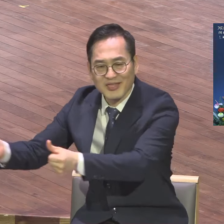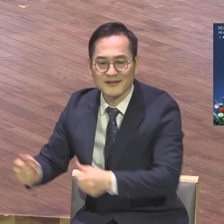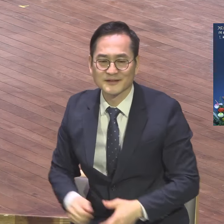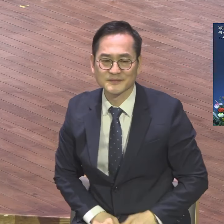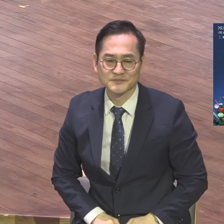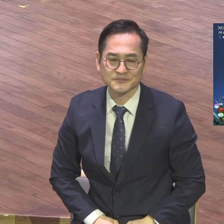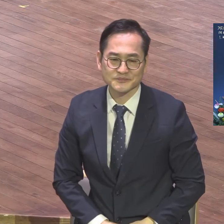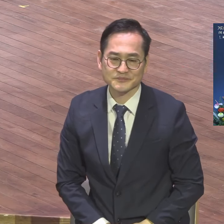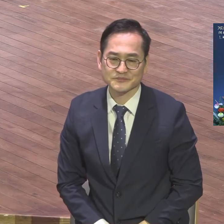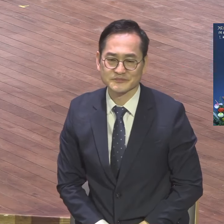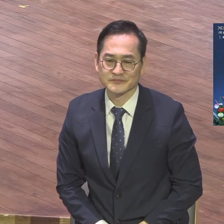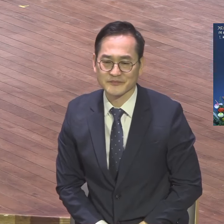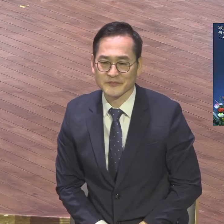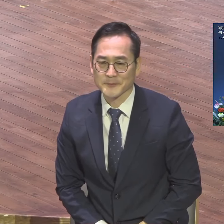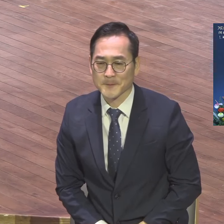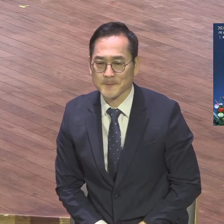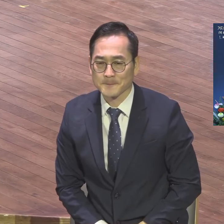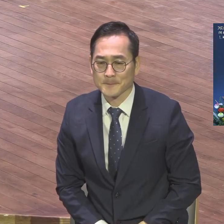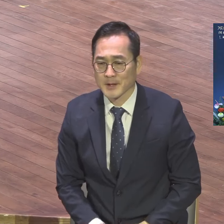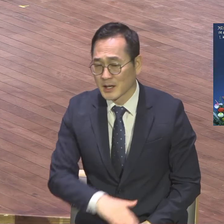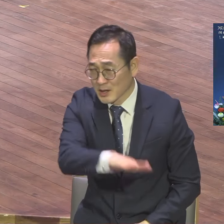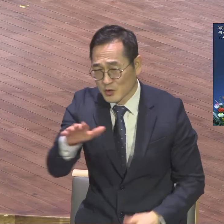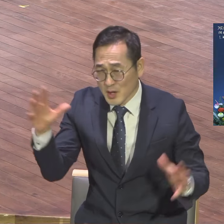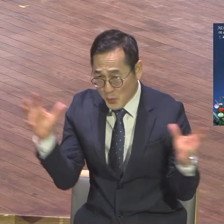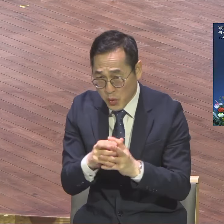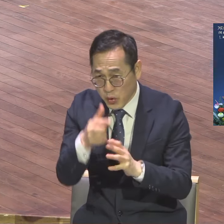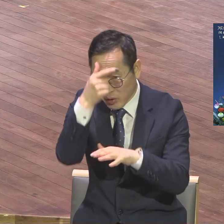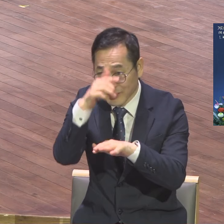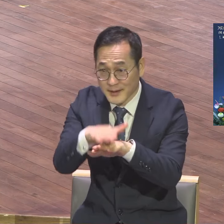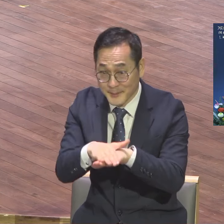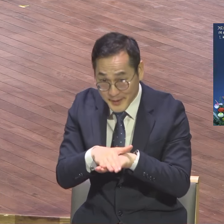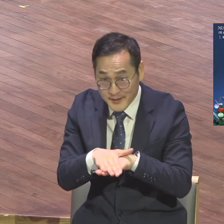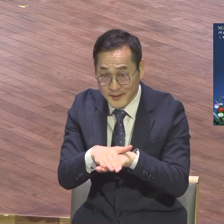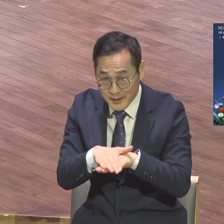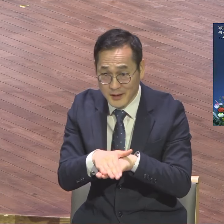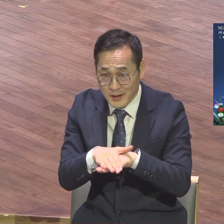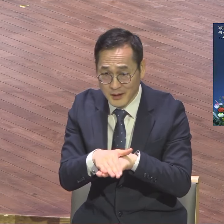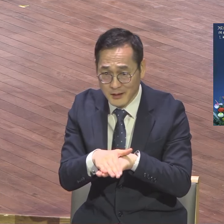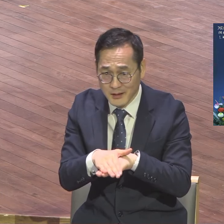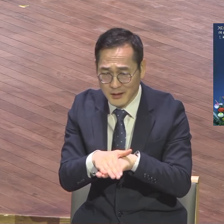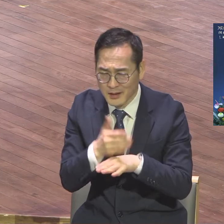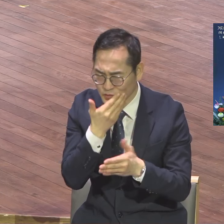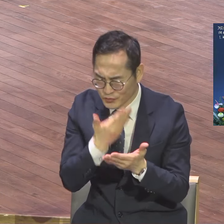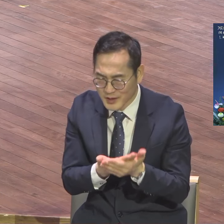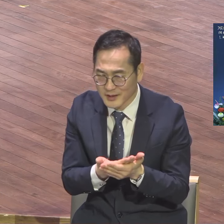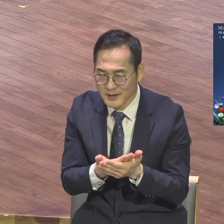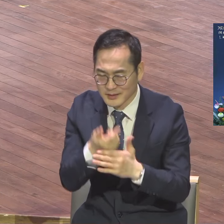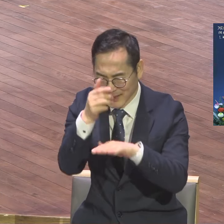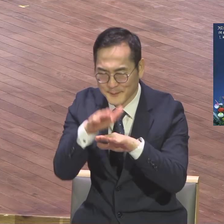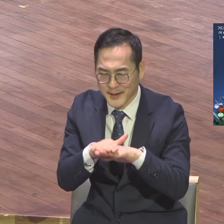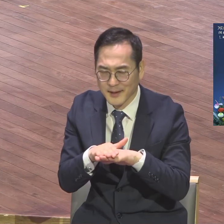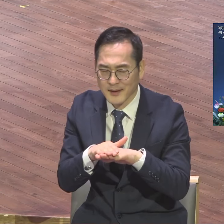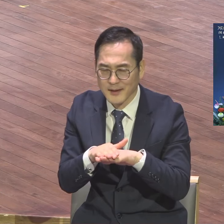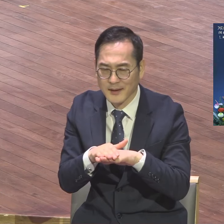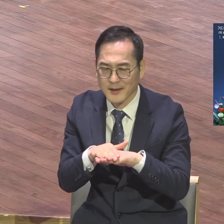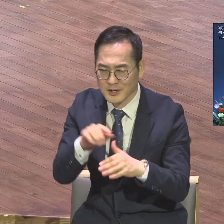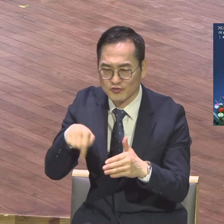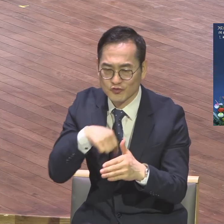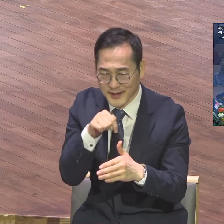모여서 모여서 예배하는 것도 중요하지만 이 중에서 가장 중요하시 뭐냐. 제자여 제자.